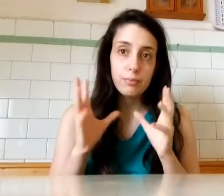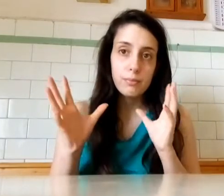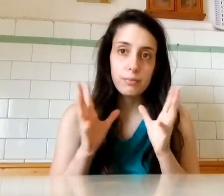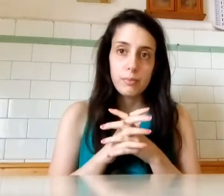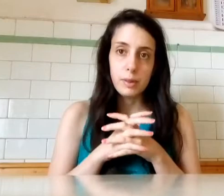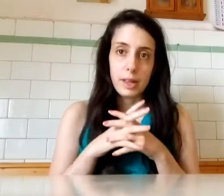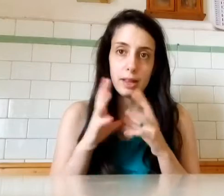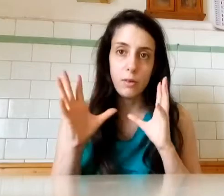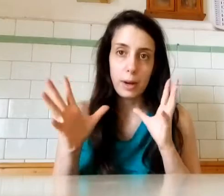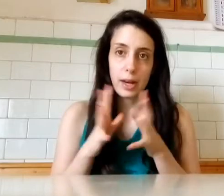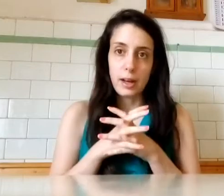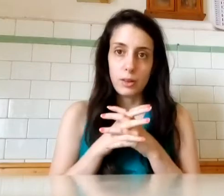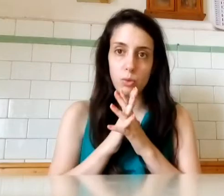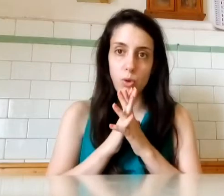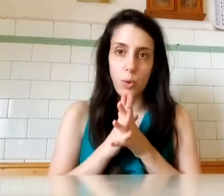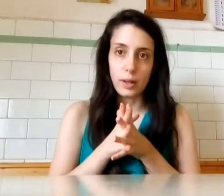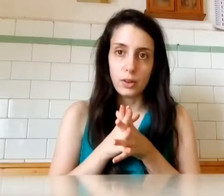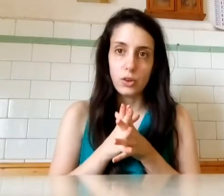Mi sentivo mancare tutto quanto